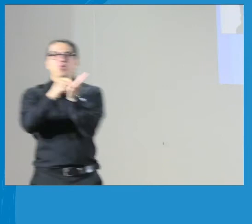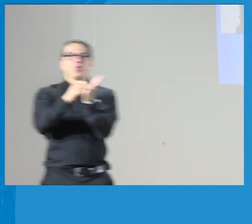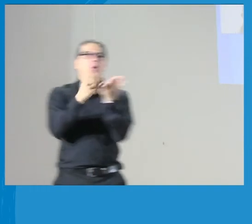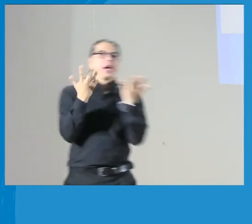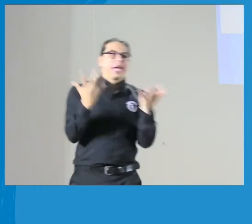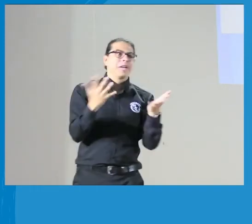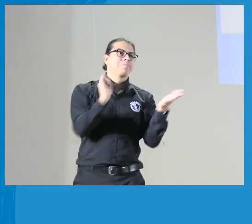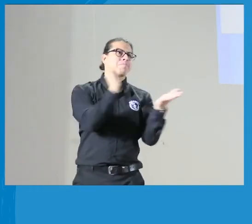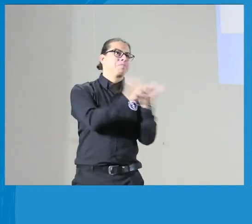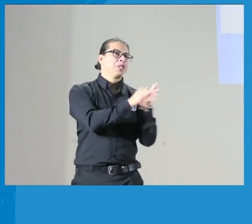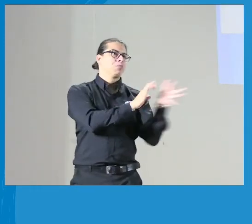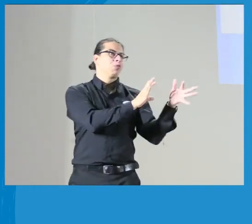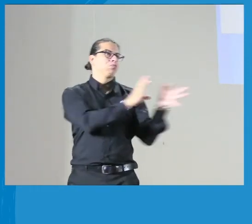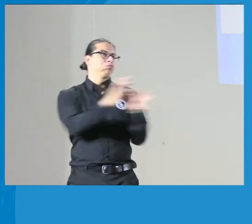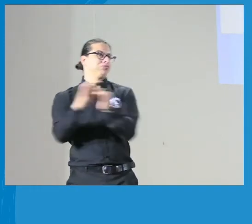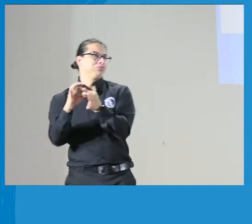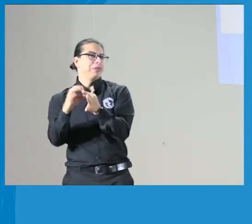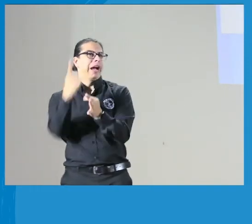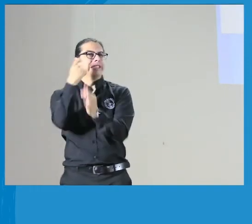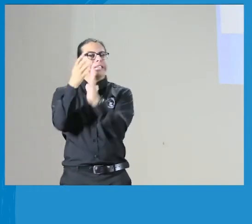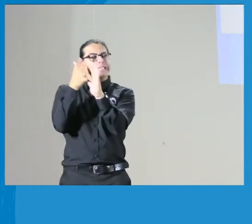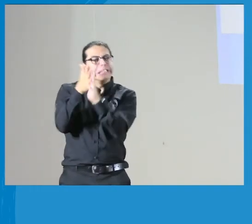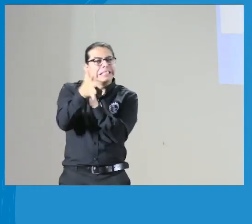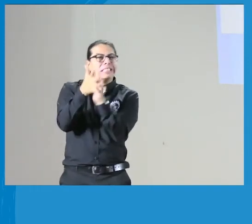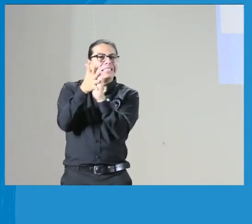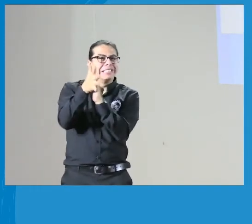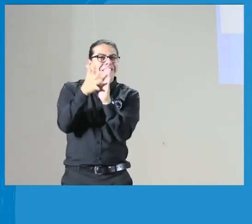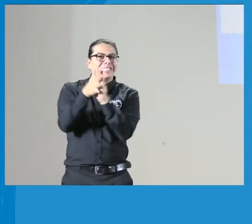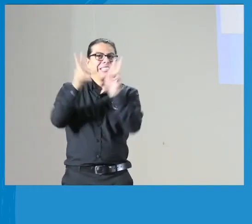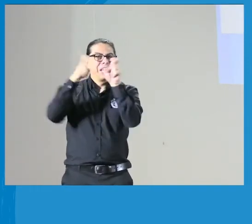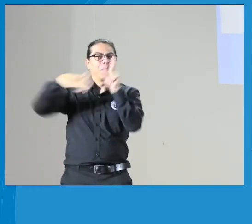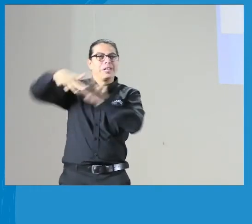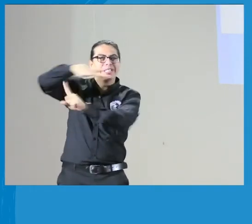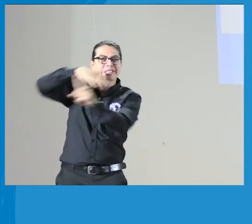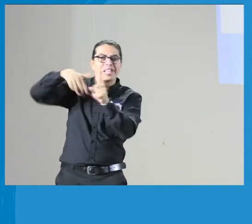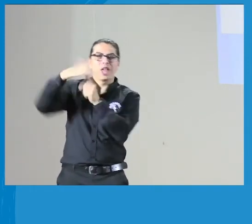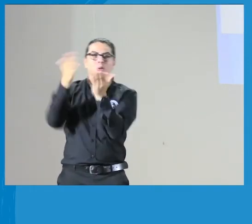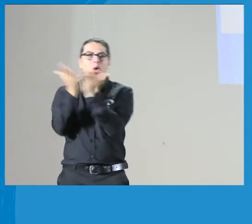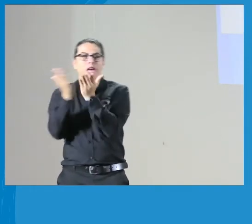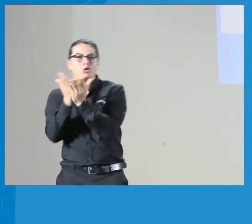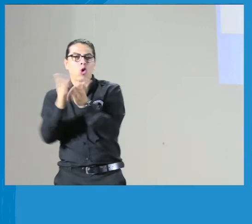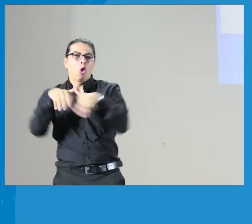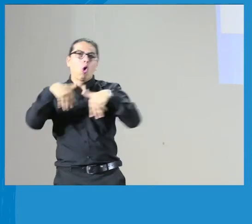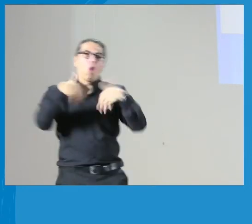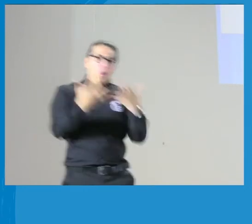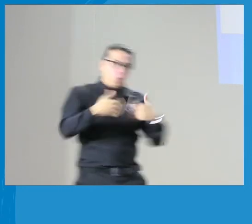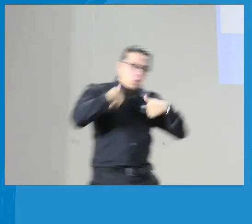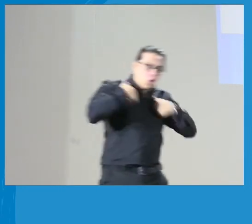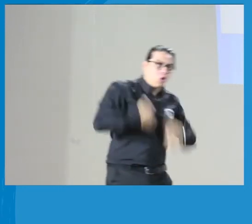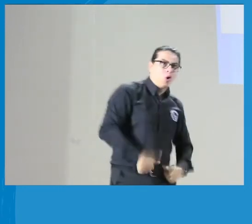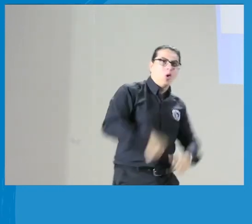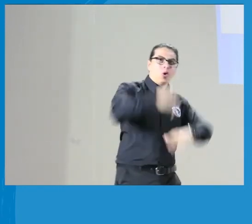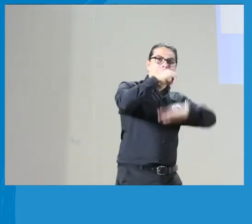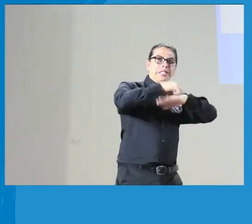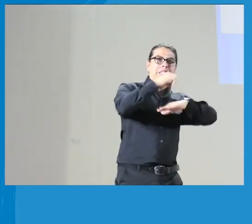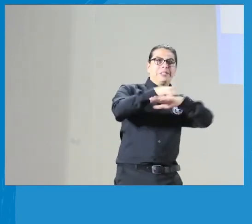cómo se les propuesto la atención a esta situación. Está muy unido a el tema de educación,